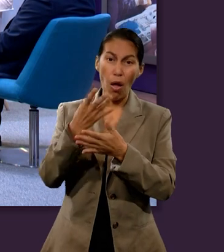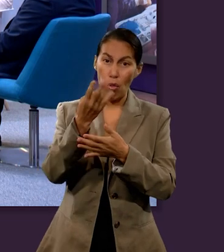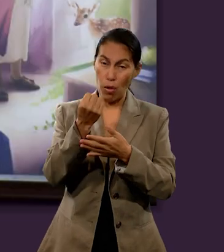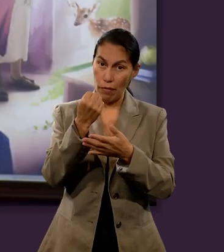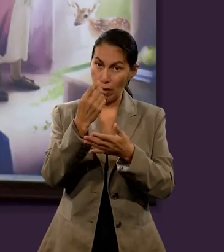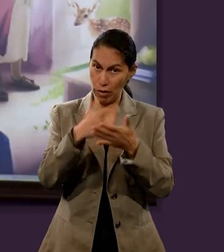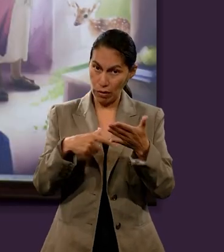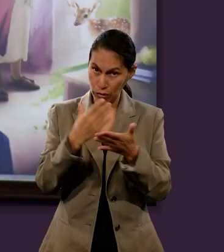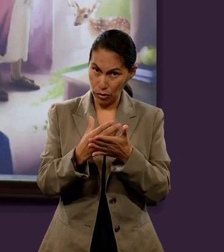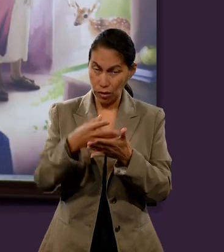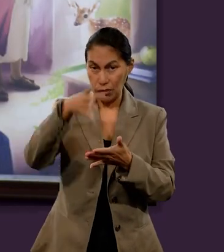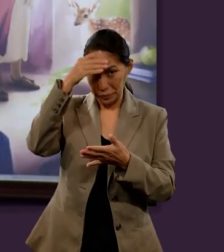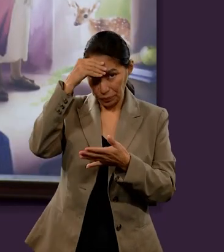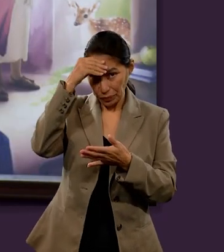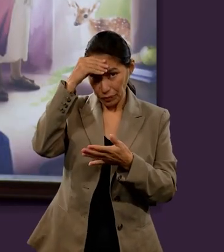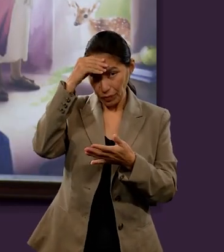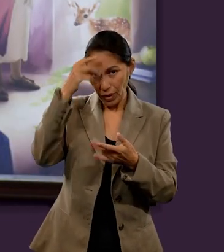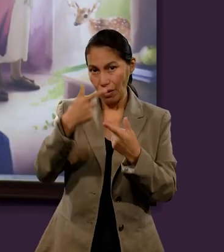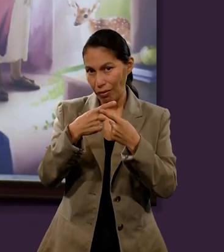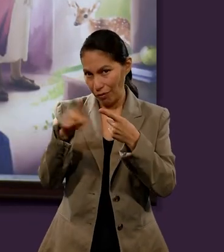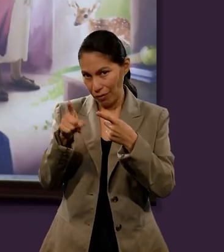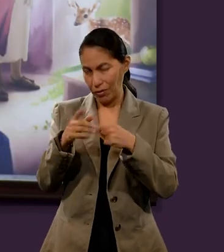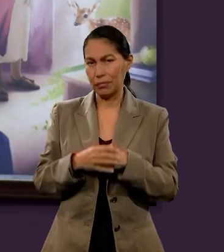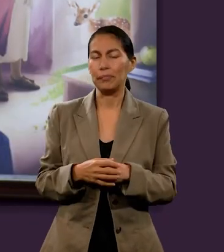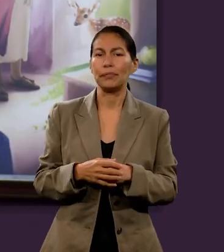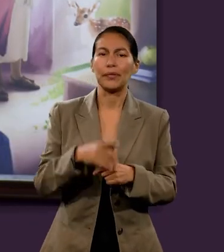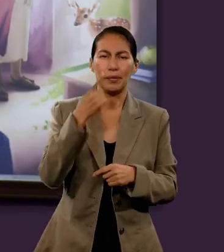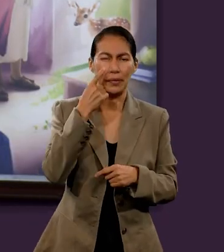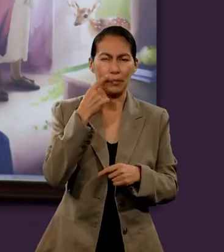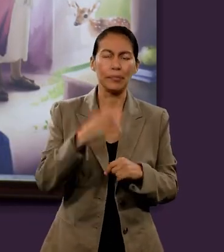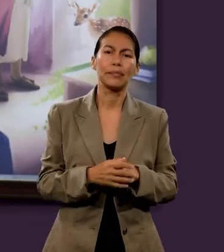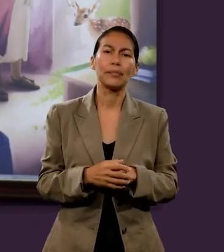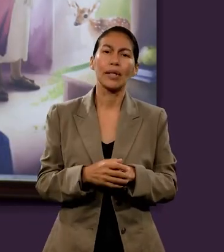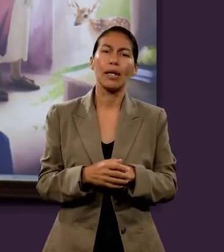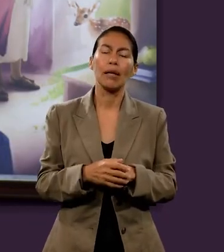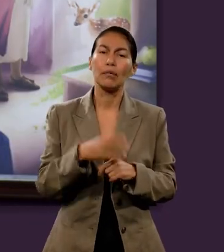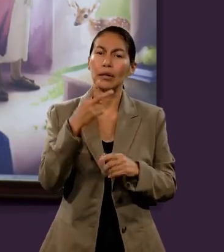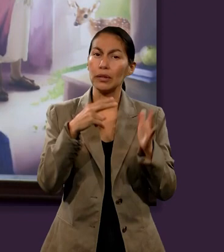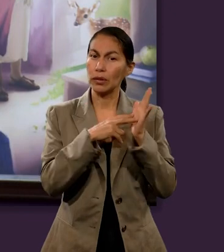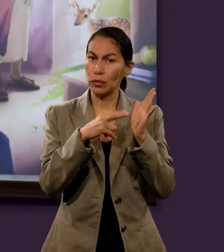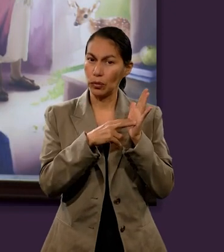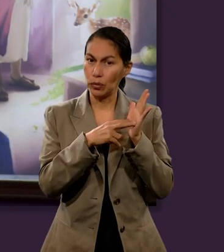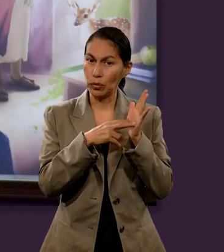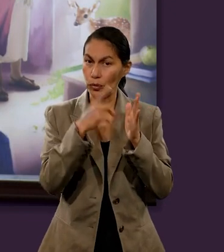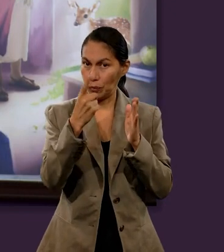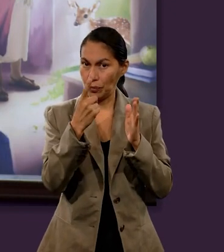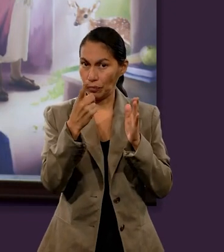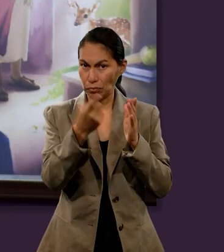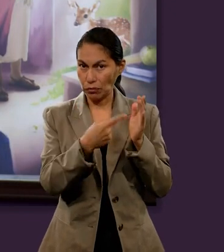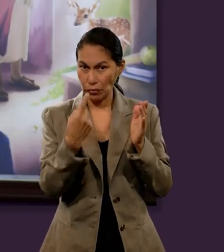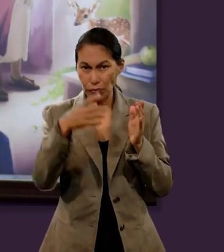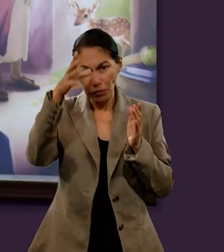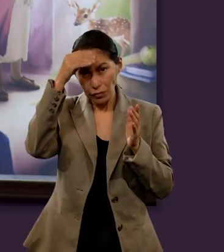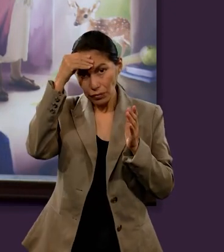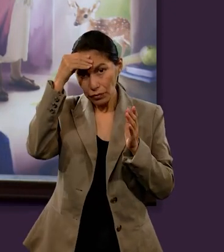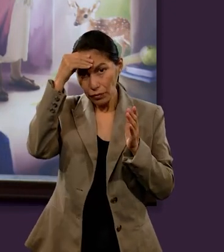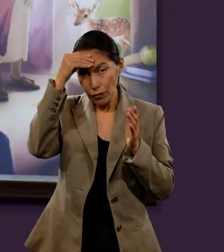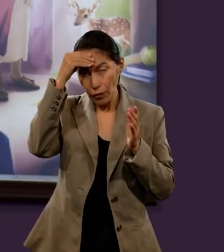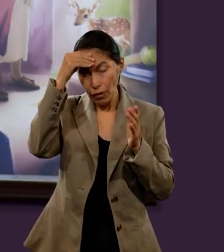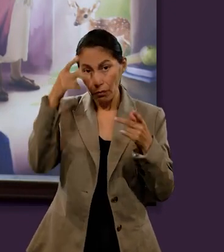Y quisiera mencionar algunos aspectos e incluso mencionar los versículos. El primero es que hemos aprendido que los